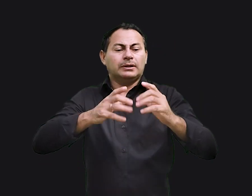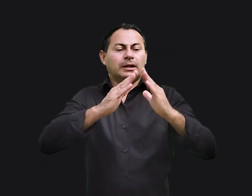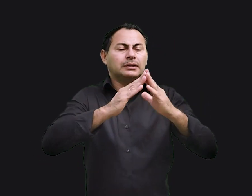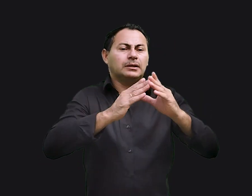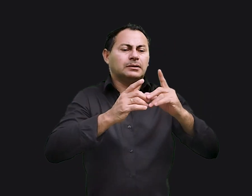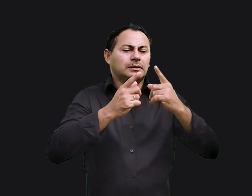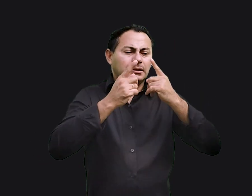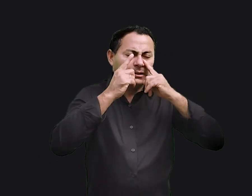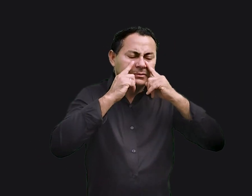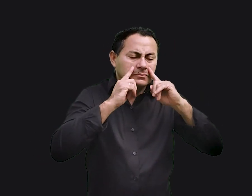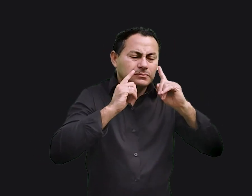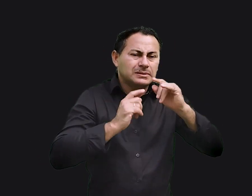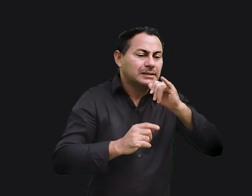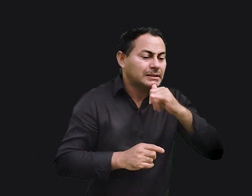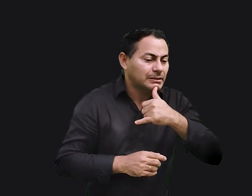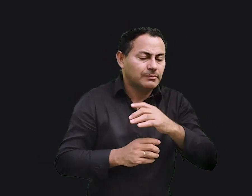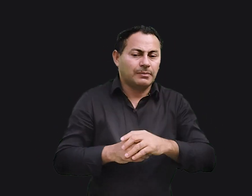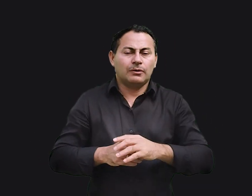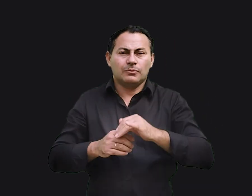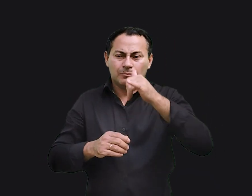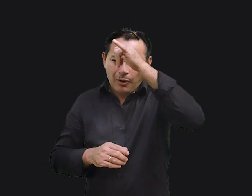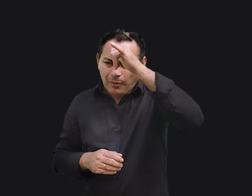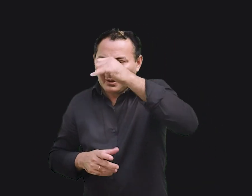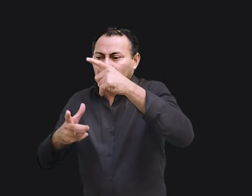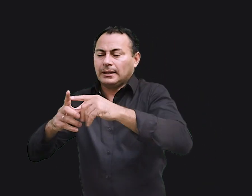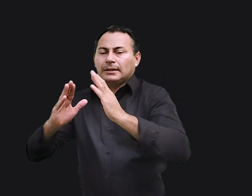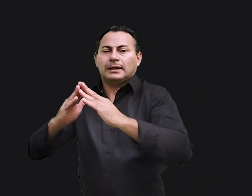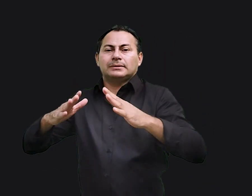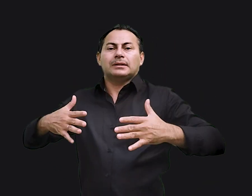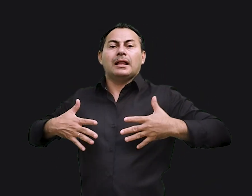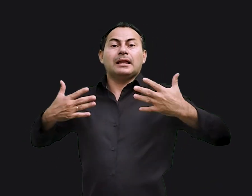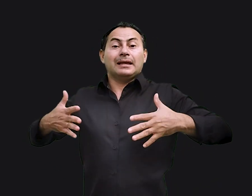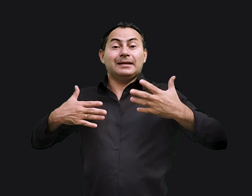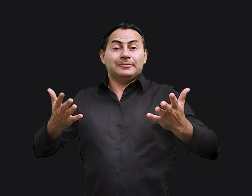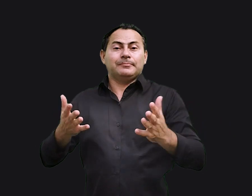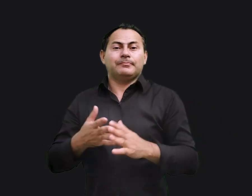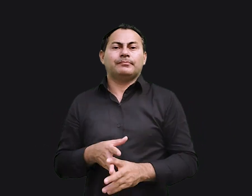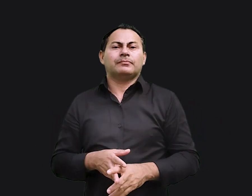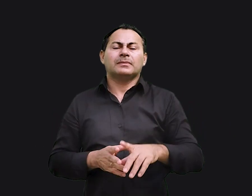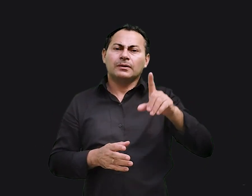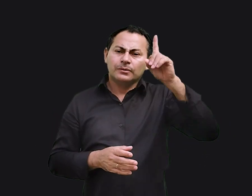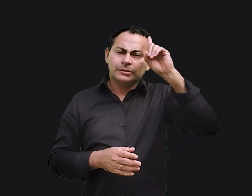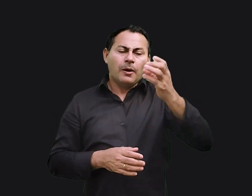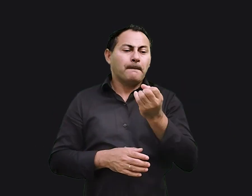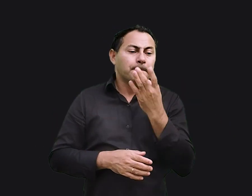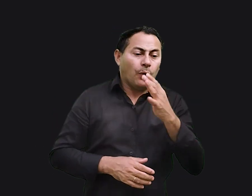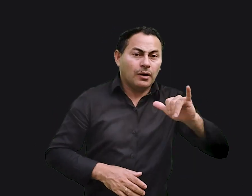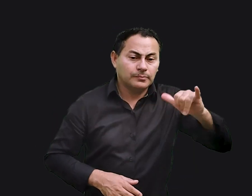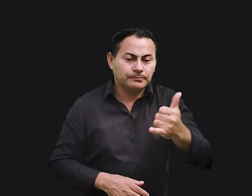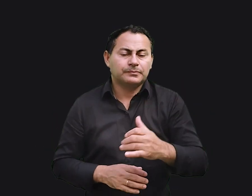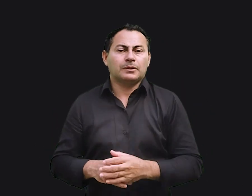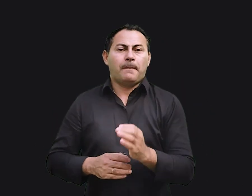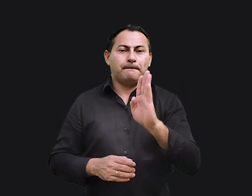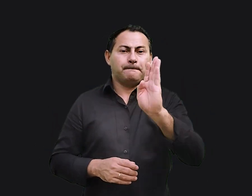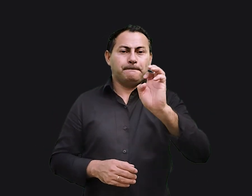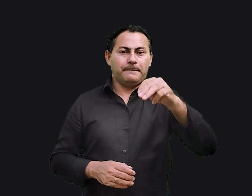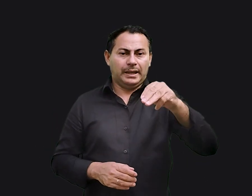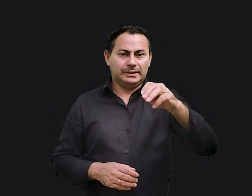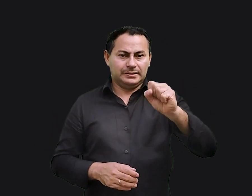luto, mas o do tolo na casa da alegria. Quando os dias forem bons, aproveite-os bem, mas